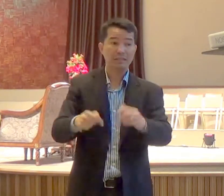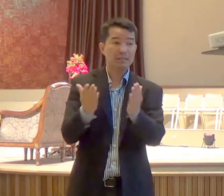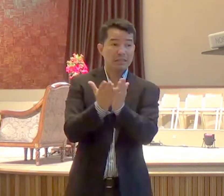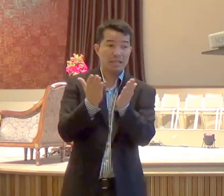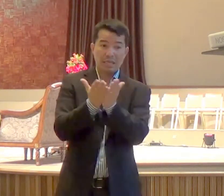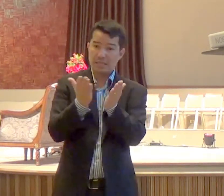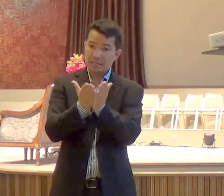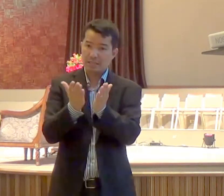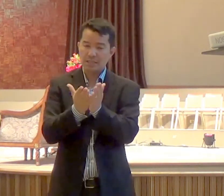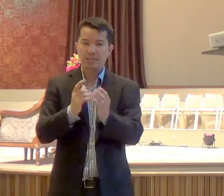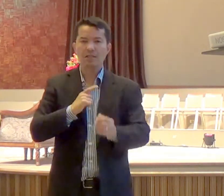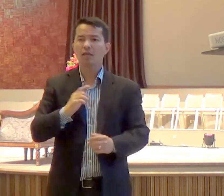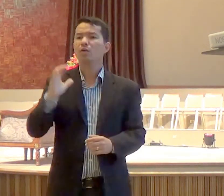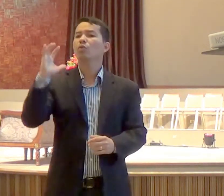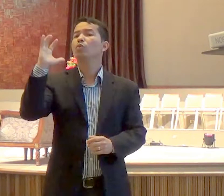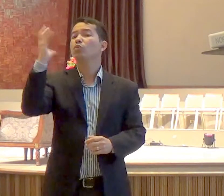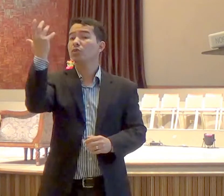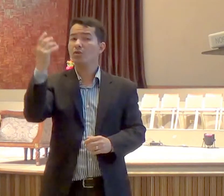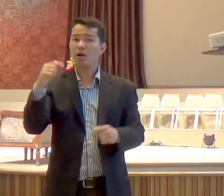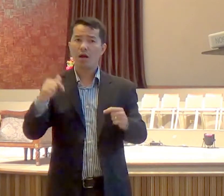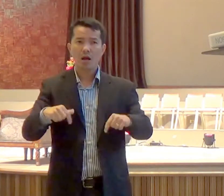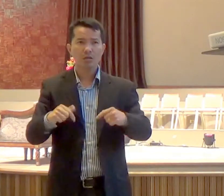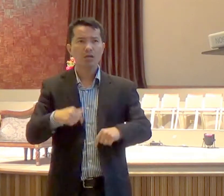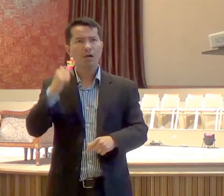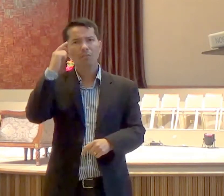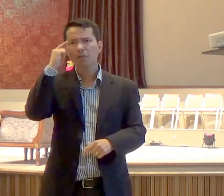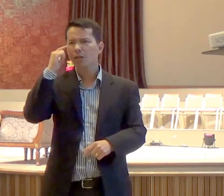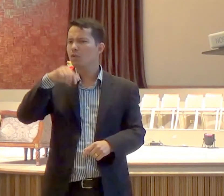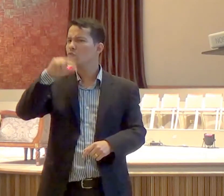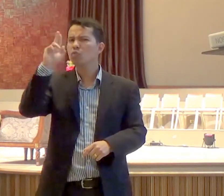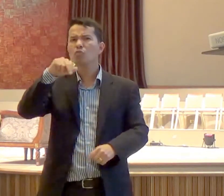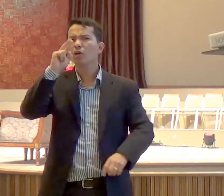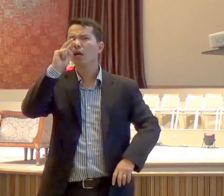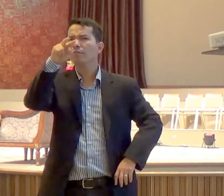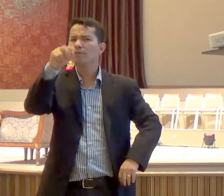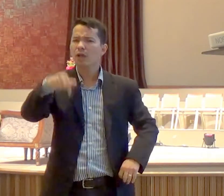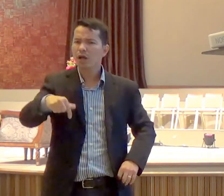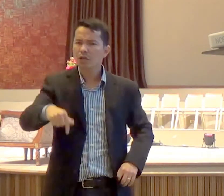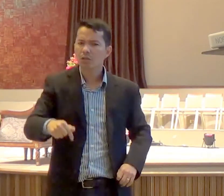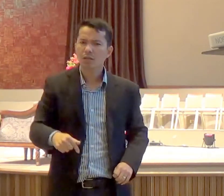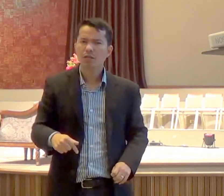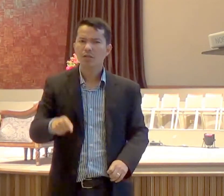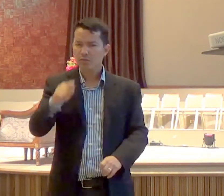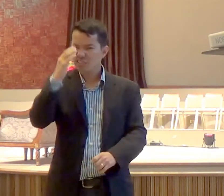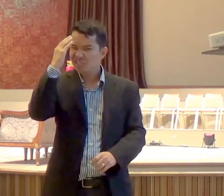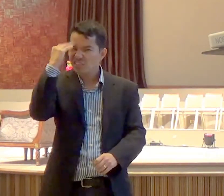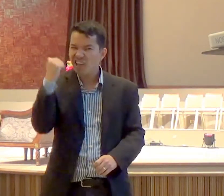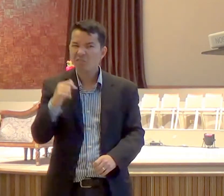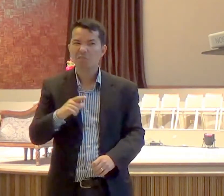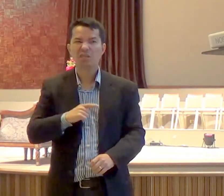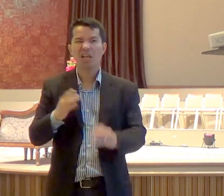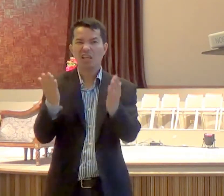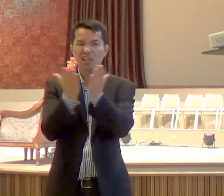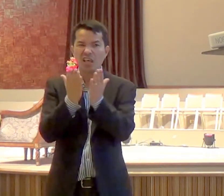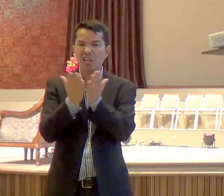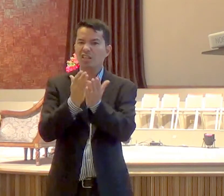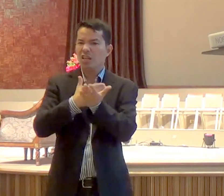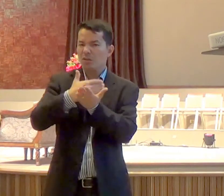que eu nunca, nunca pensei, que eu pudesse viver, é um período, de total, e completa,